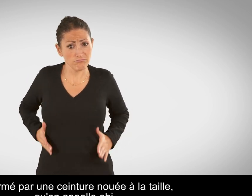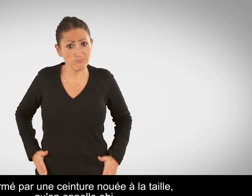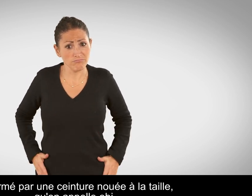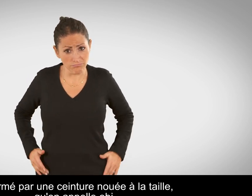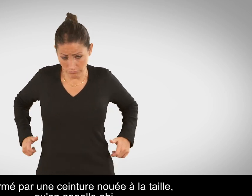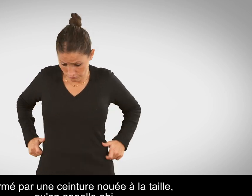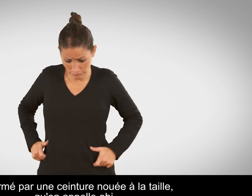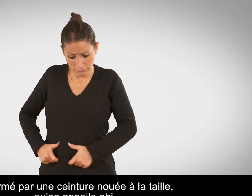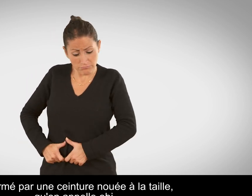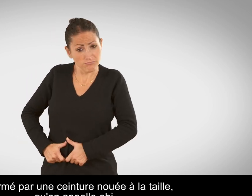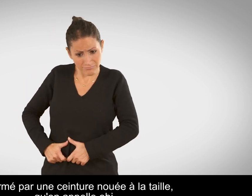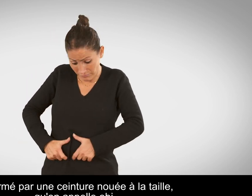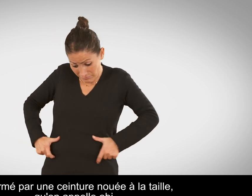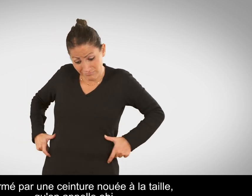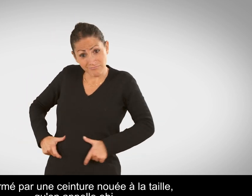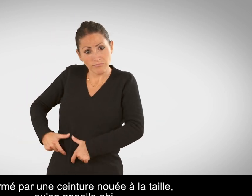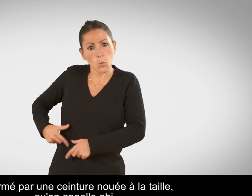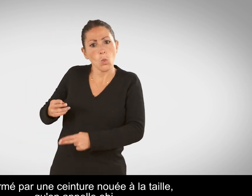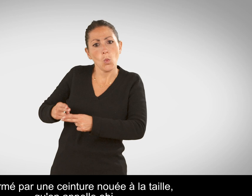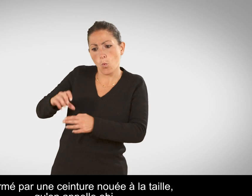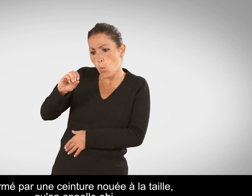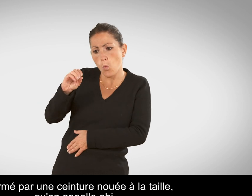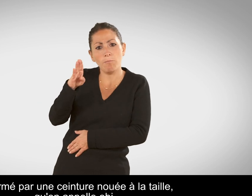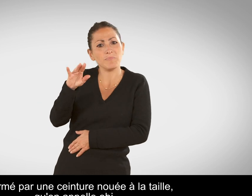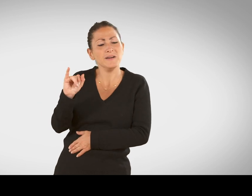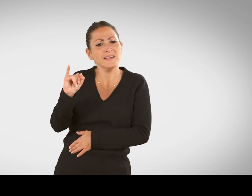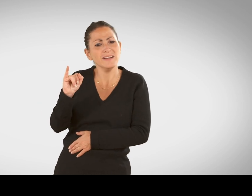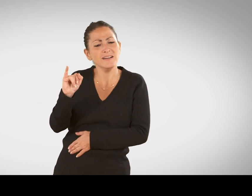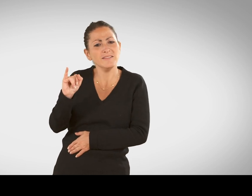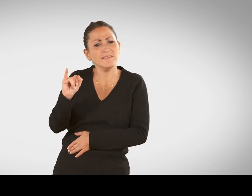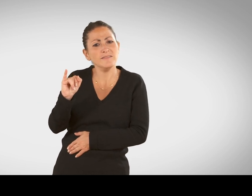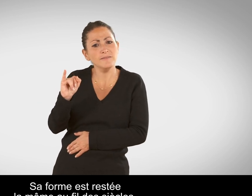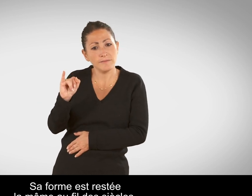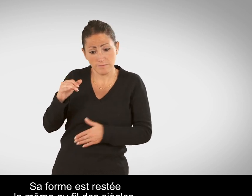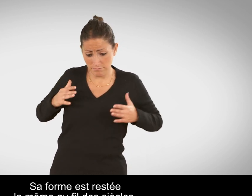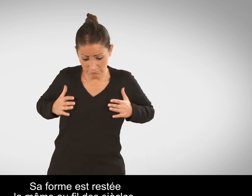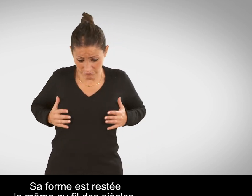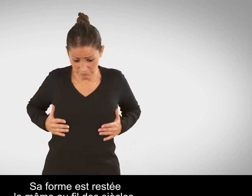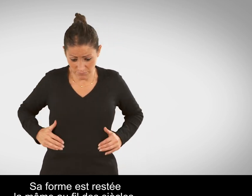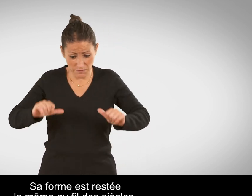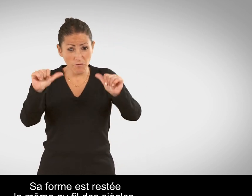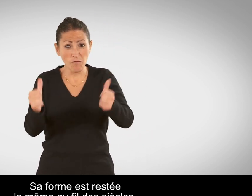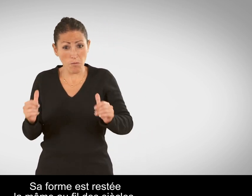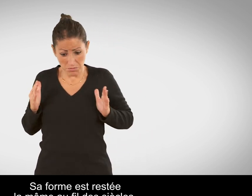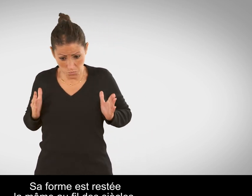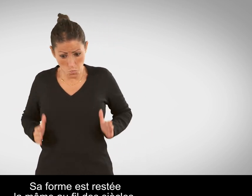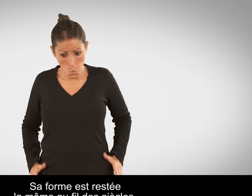par une ceinture nouée à la taille qu'on appelle obi Sa forme est restée la même au fil des siècles,